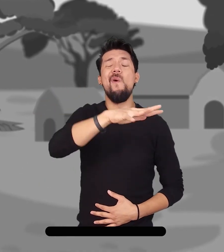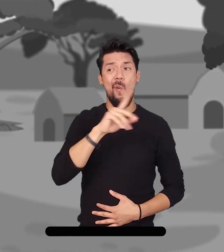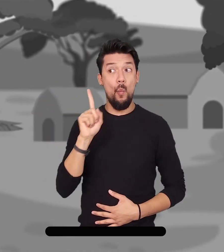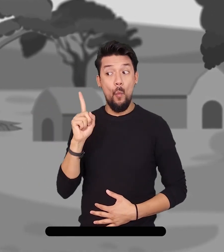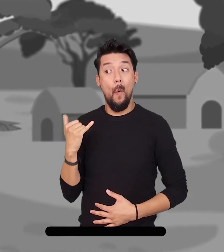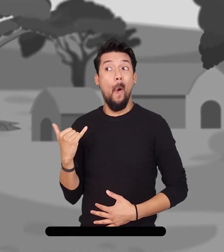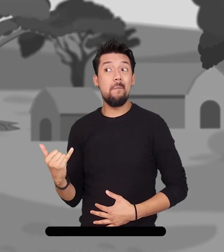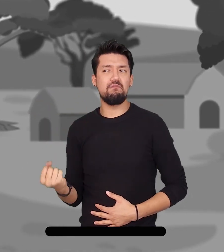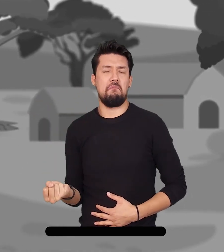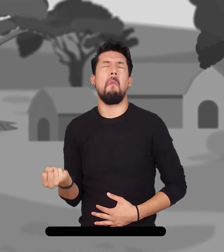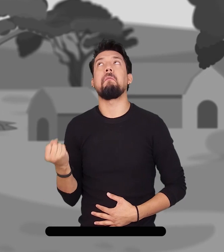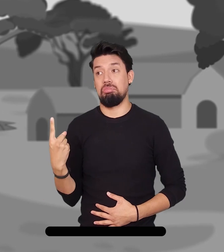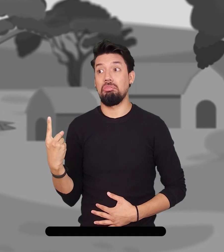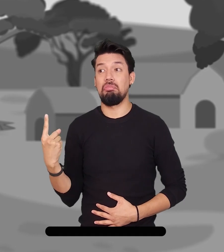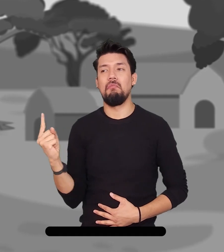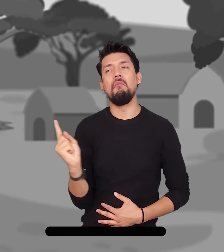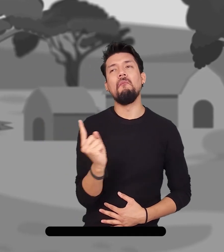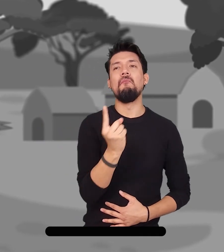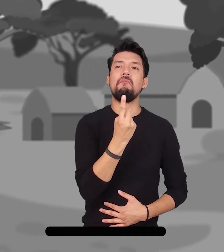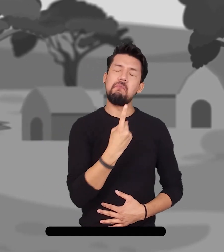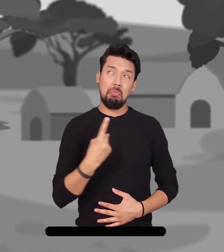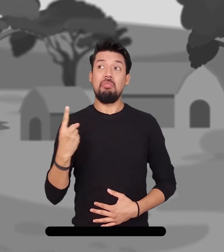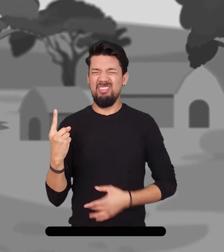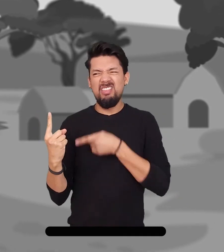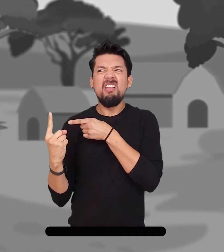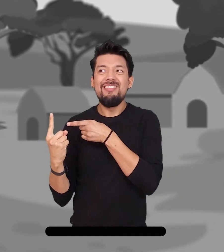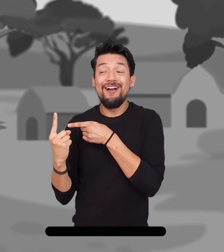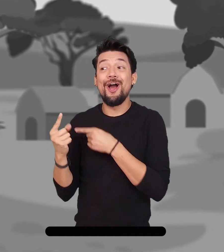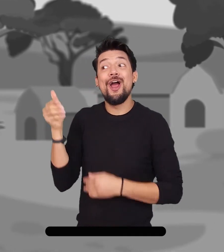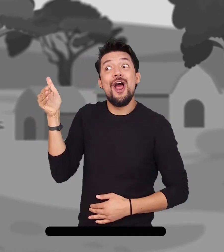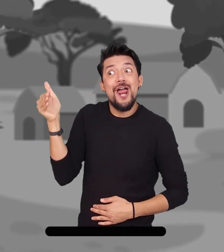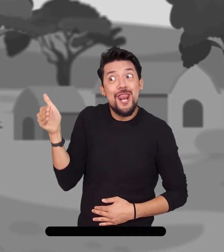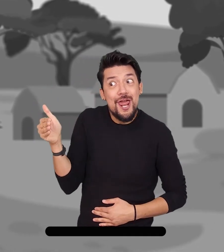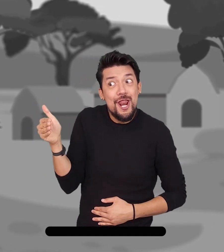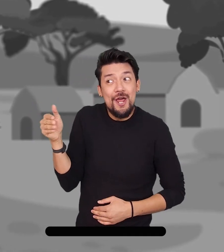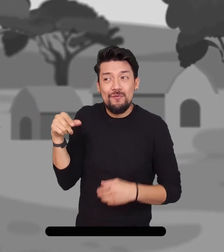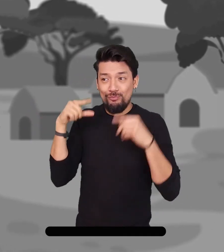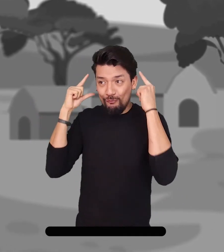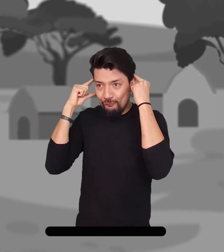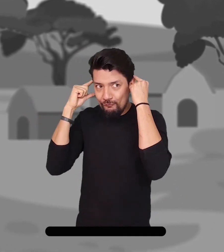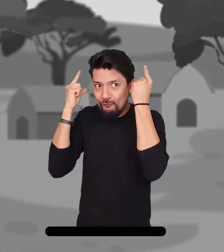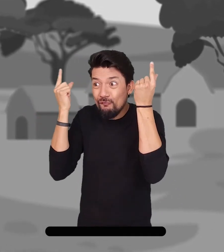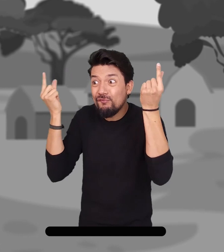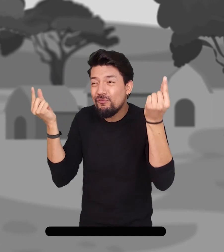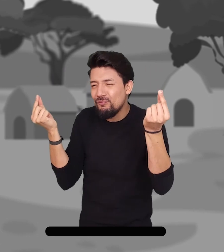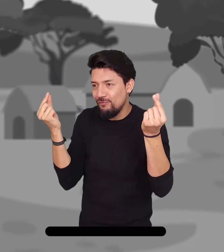Y justo en esta aparecía un duendecillo que tenía un